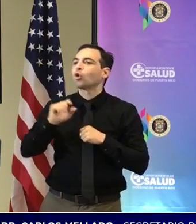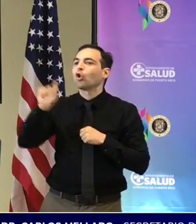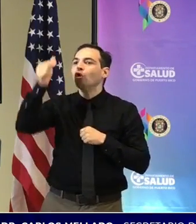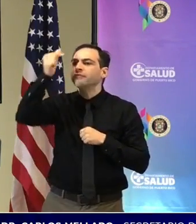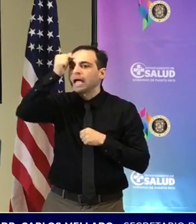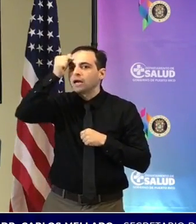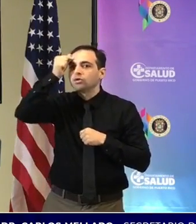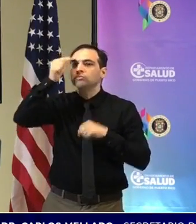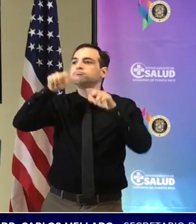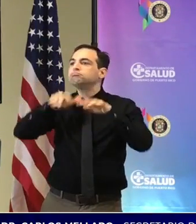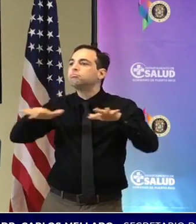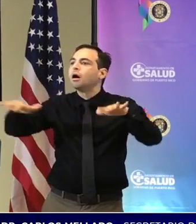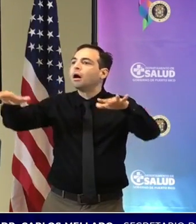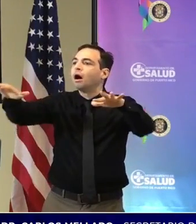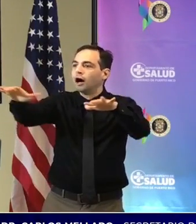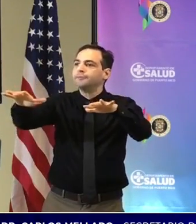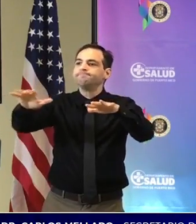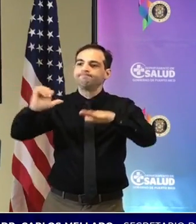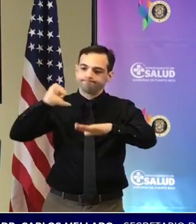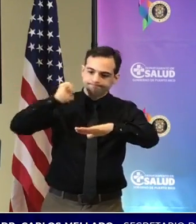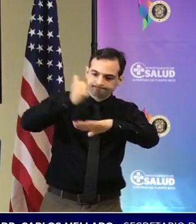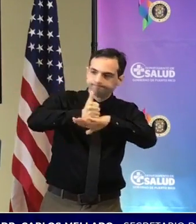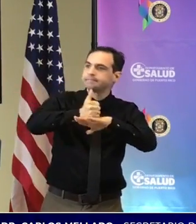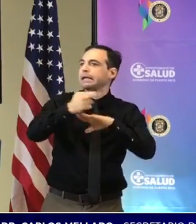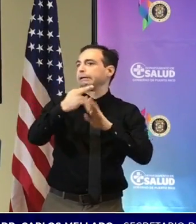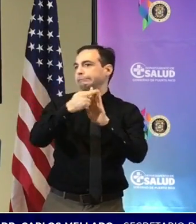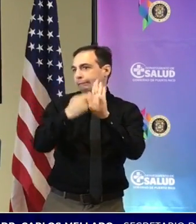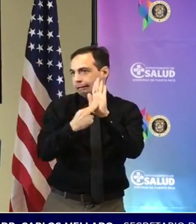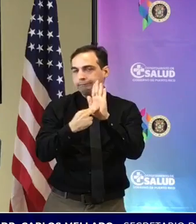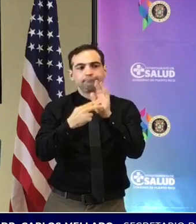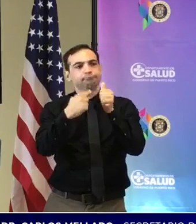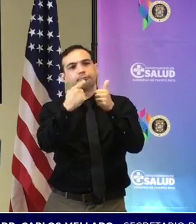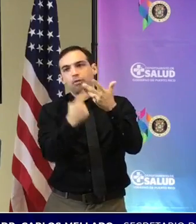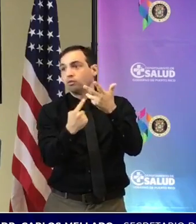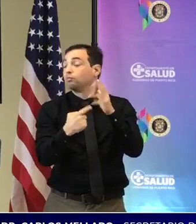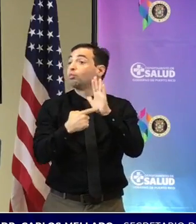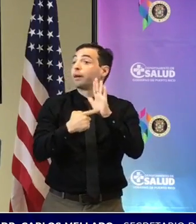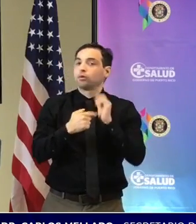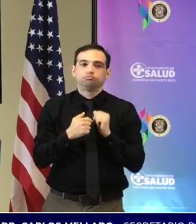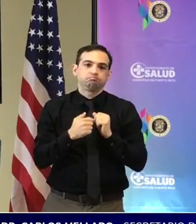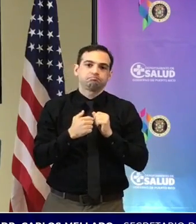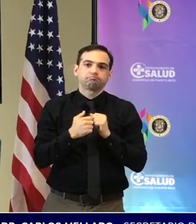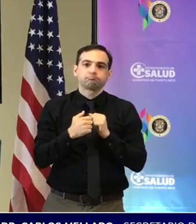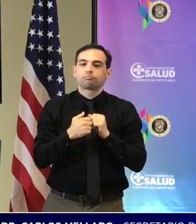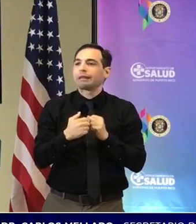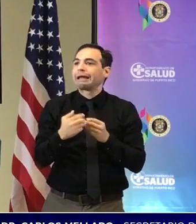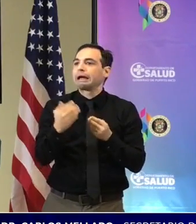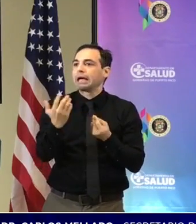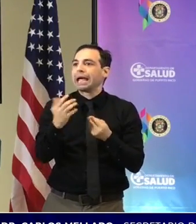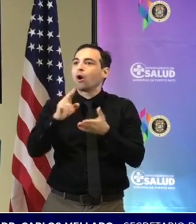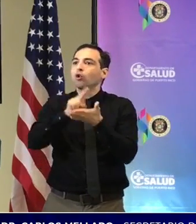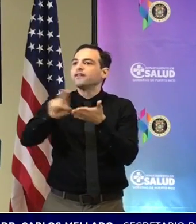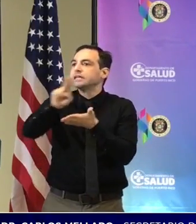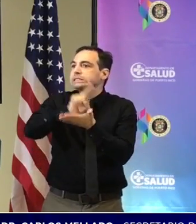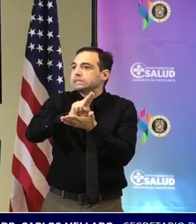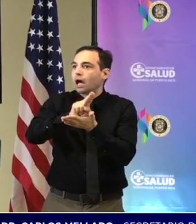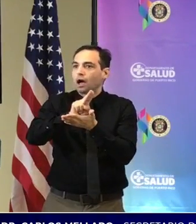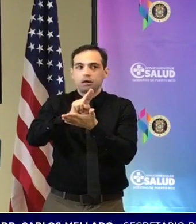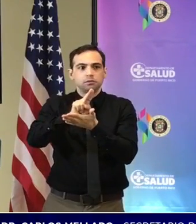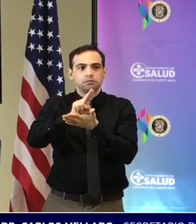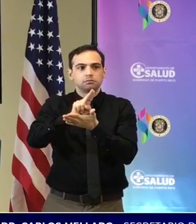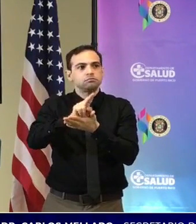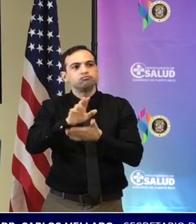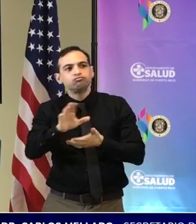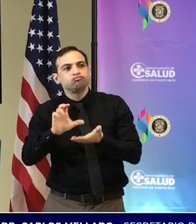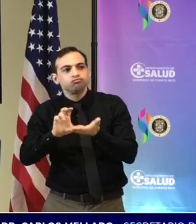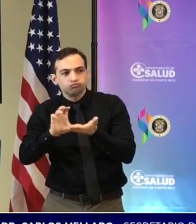fomentar que las universidades investiguen y fomentar tratamiento y fomentar protocolos para los